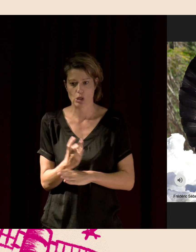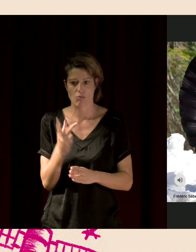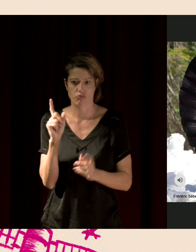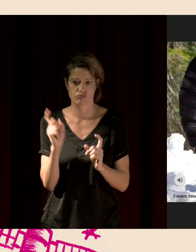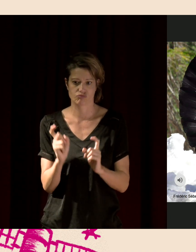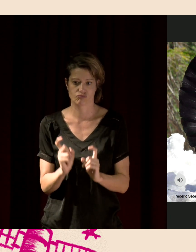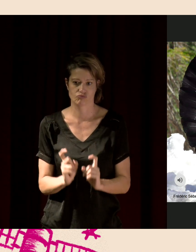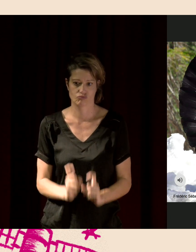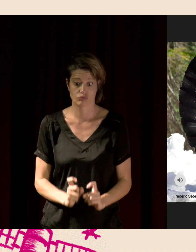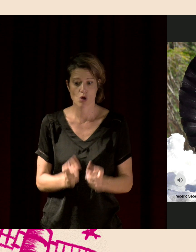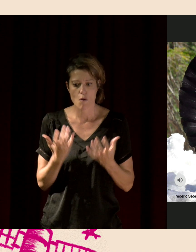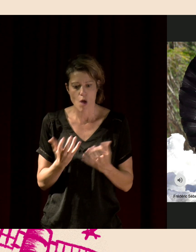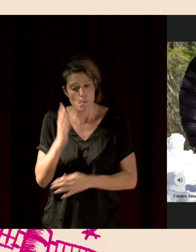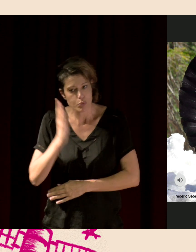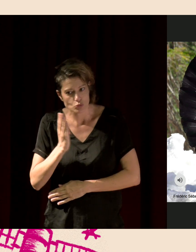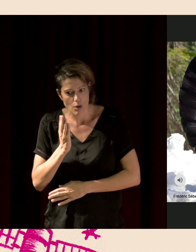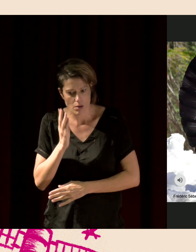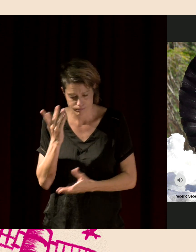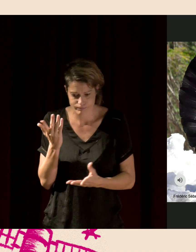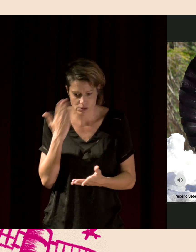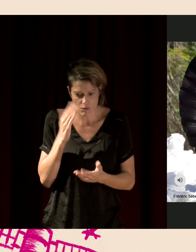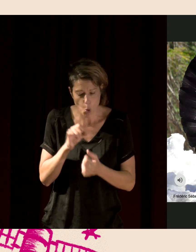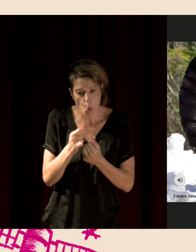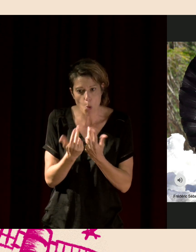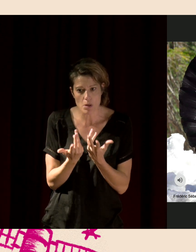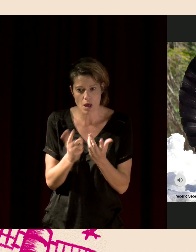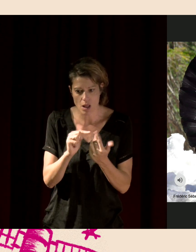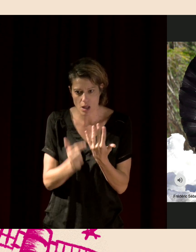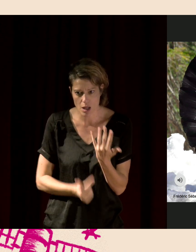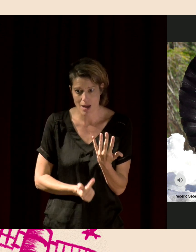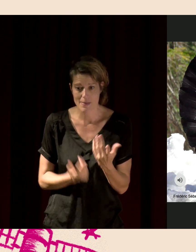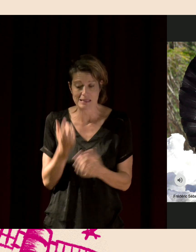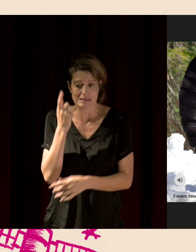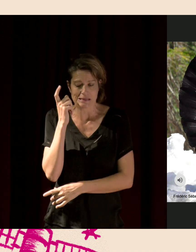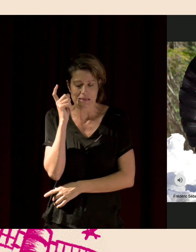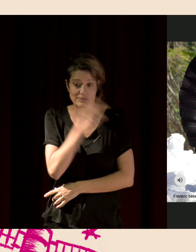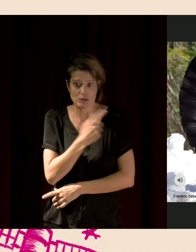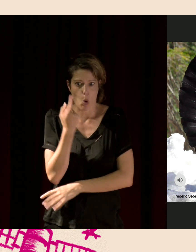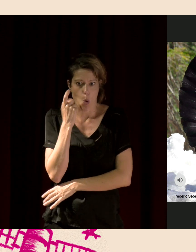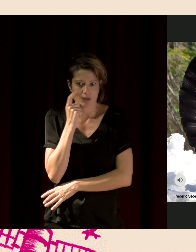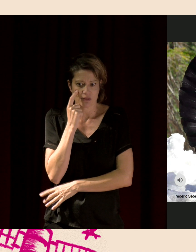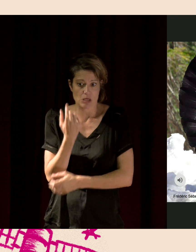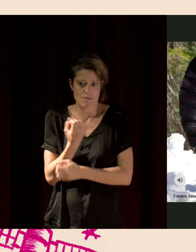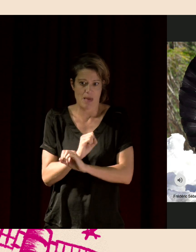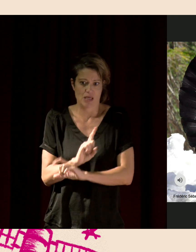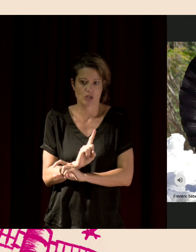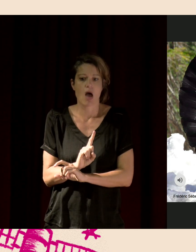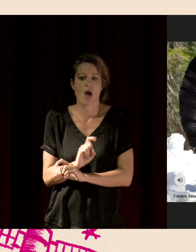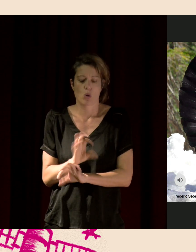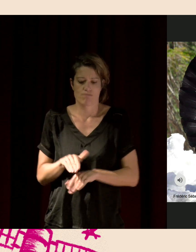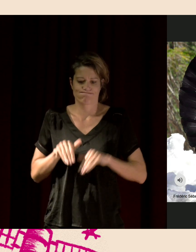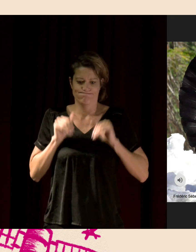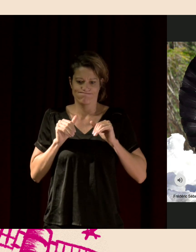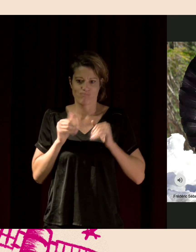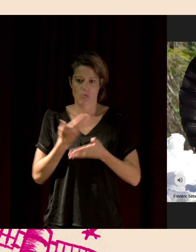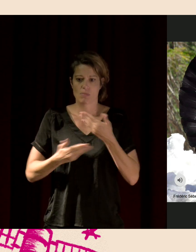état elle est, combien il un individu, etc. Or,'est très difficile de les observer sans les déranger. Donc, une des solutions que l'on propose, c de le faire par le son. Donc, on commence